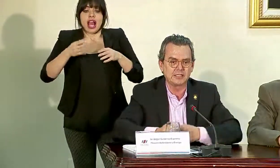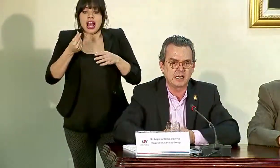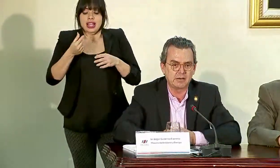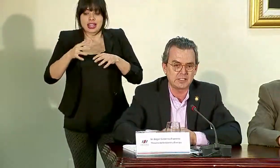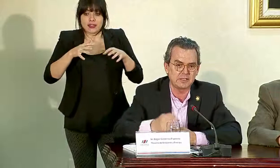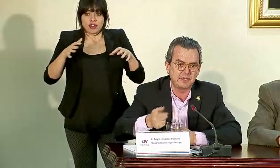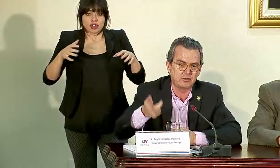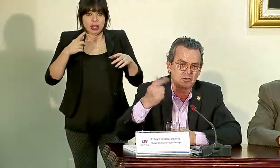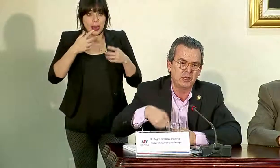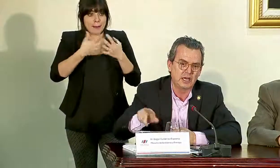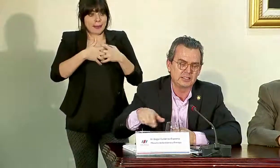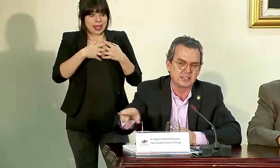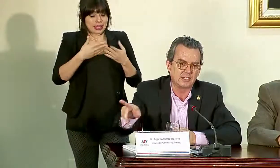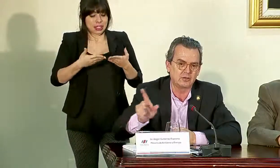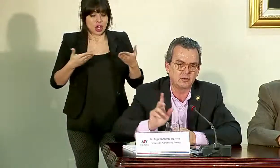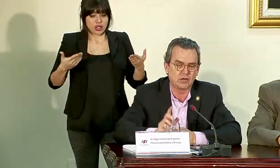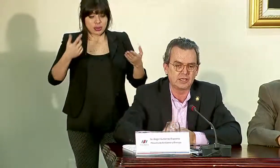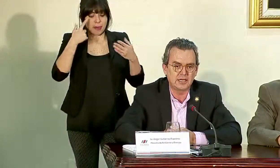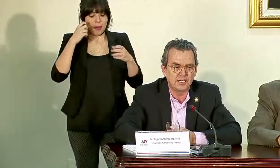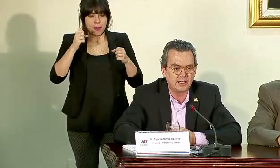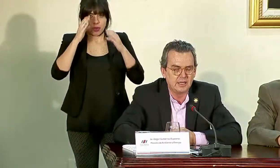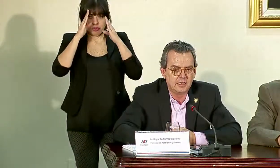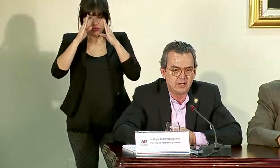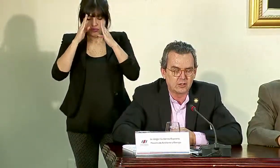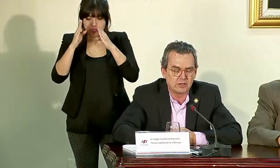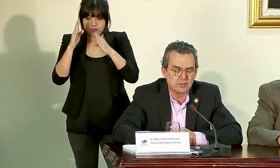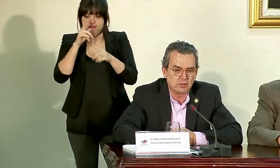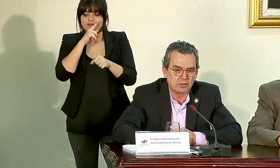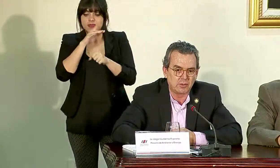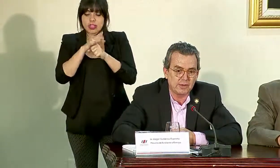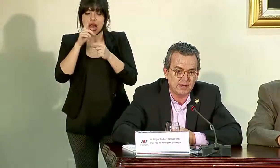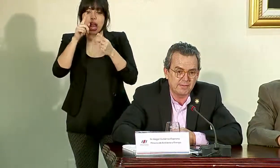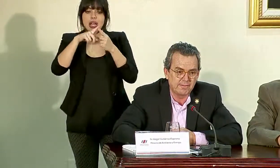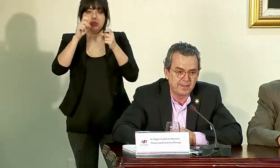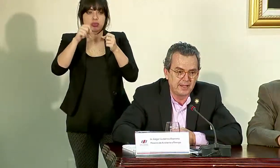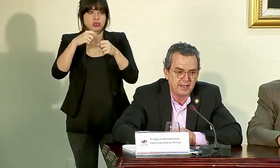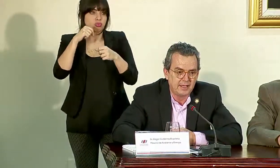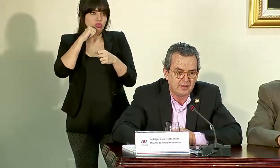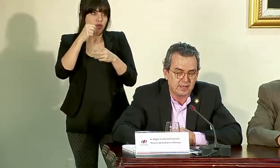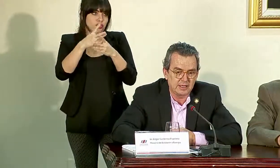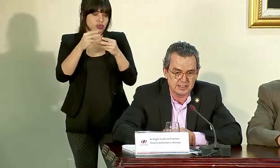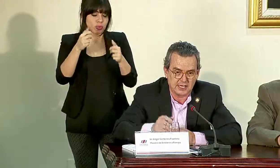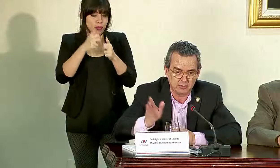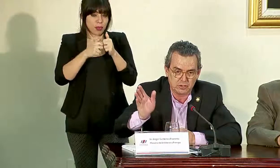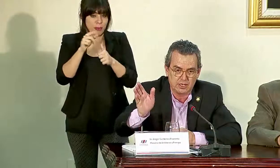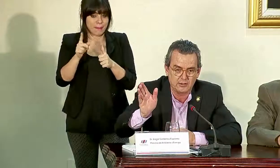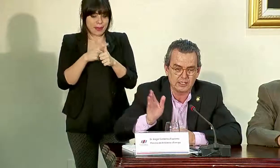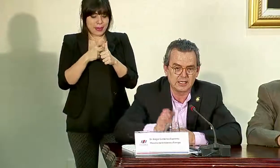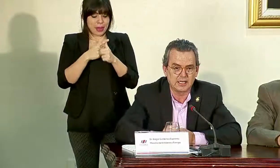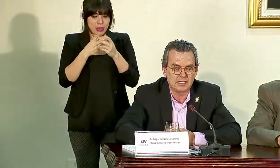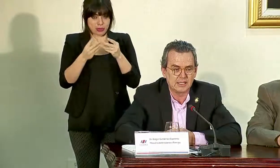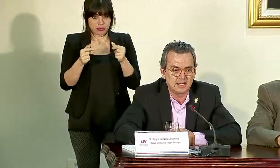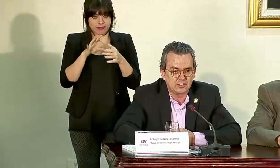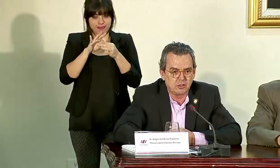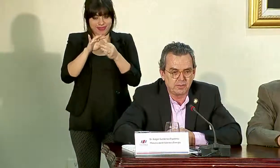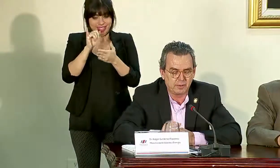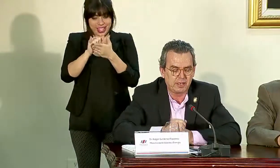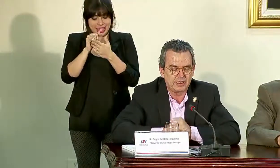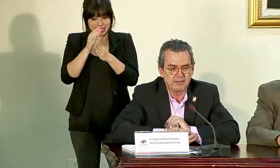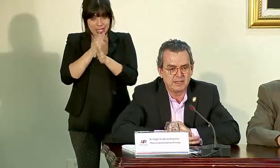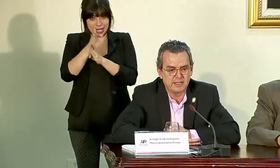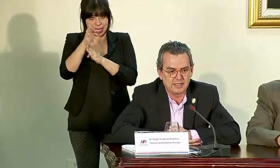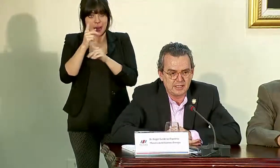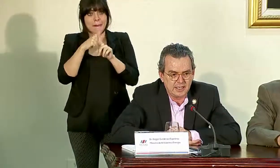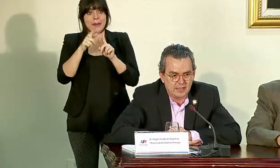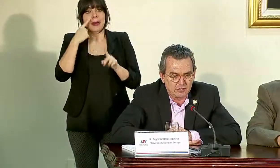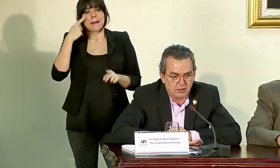para garantizar el abastecimiento hasta tanto no haya, no se resuelva el problema. ¿Verdad? Estábamos trabajando en esa dirección, pero